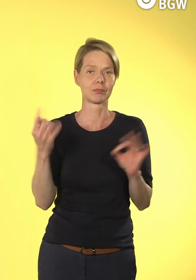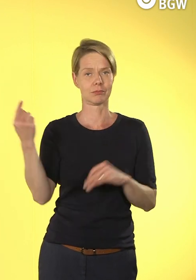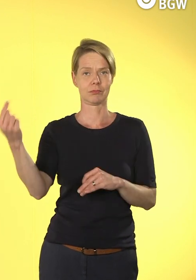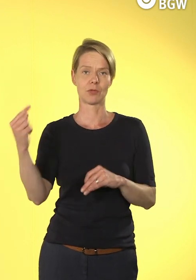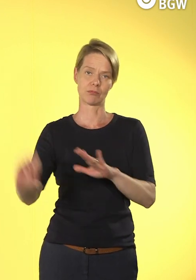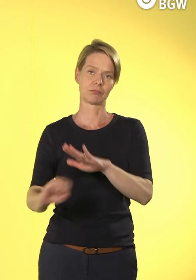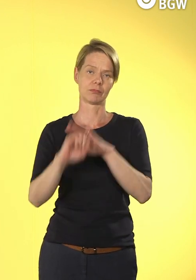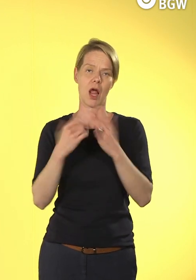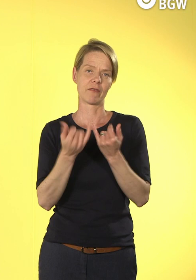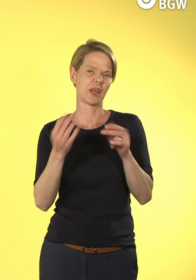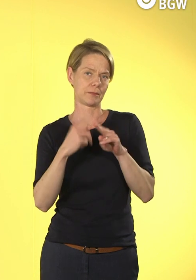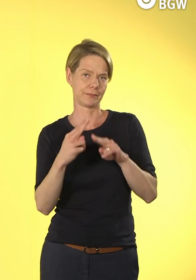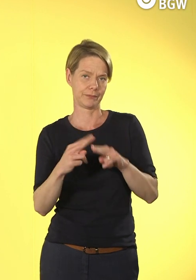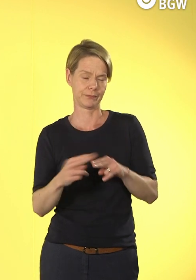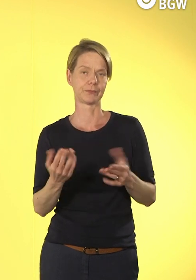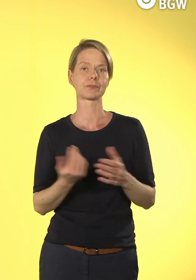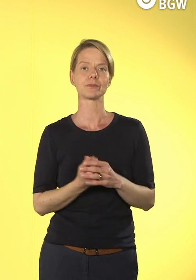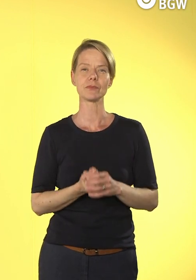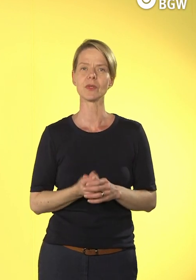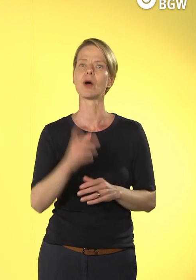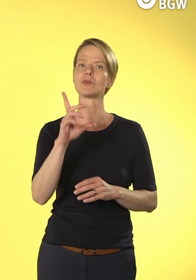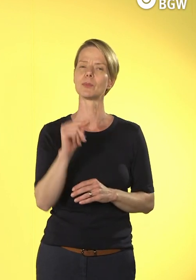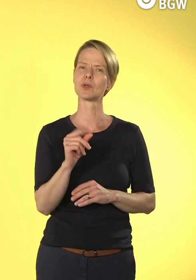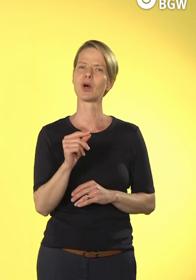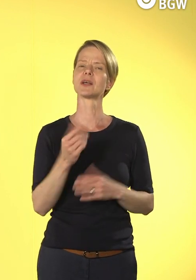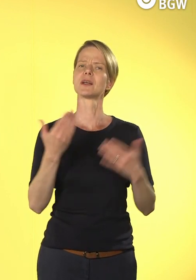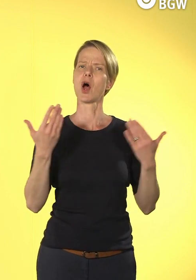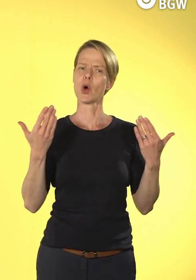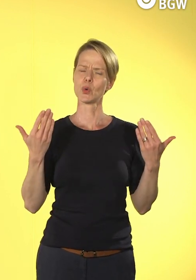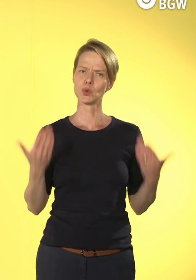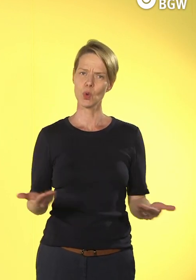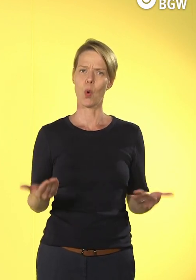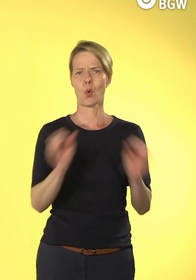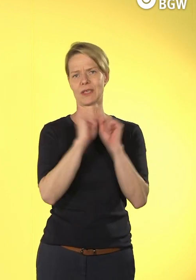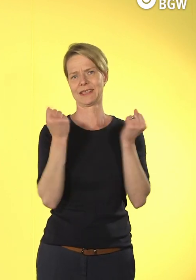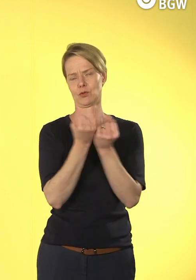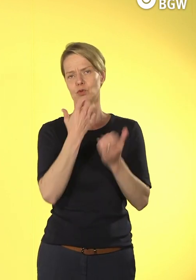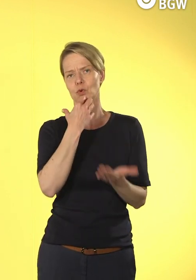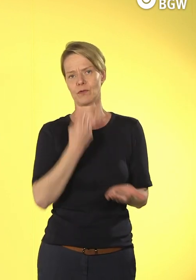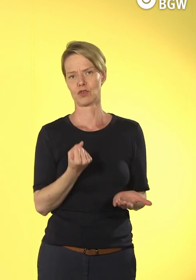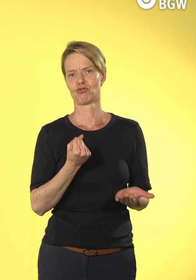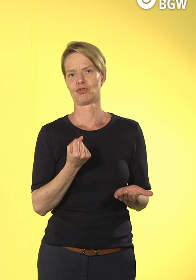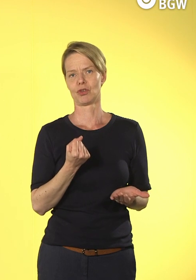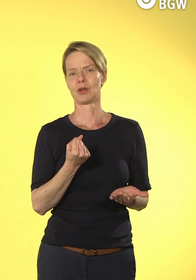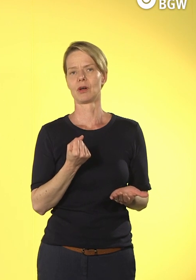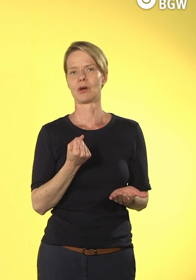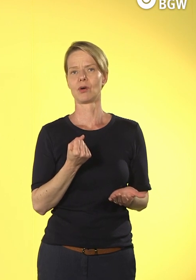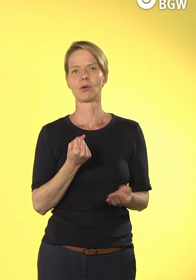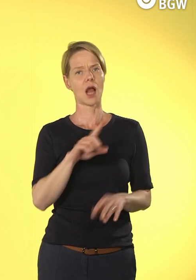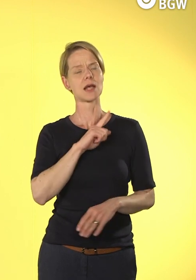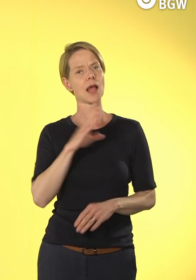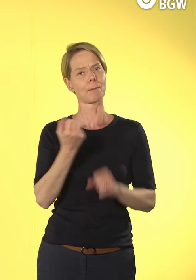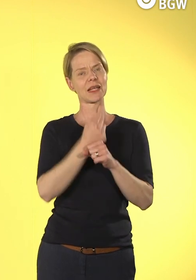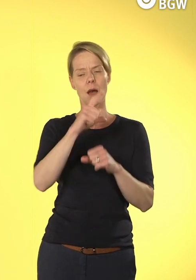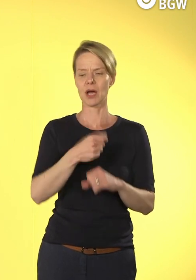ein förderliches Mindset, wo ich auch sage, da kann ich auch mit solchen Entwicklungen natürlich ein Stück weit mitgehen, weil von mir nicht Wunderdinger erwartet werden.